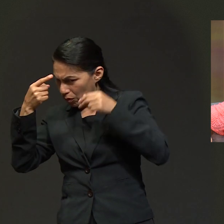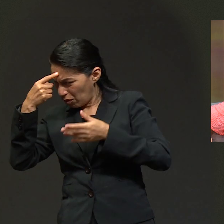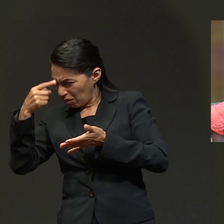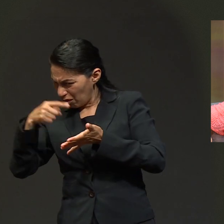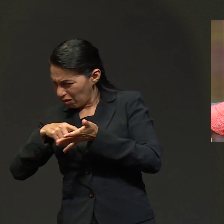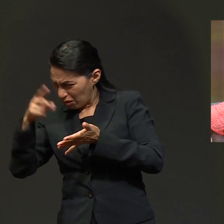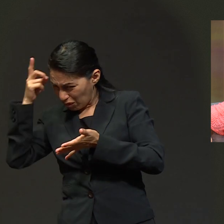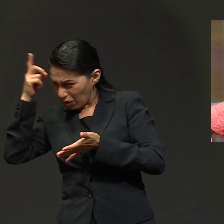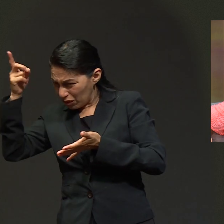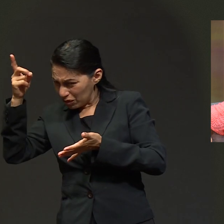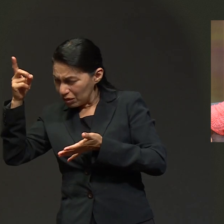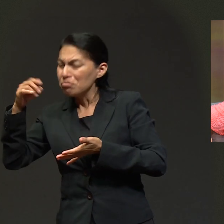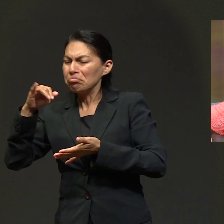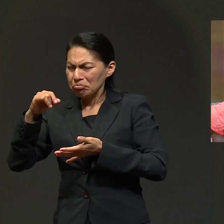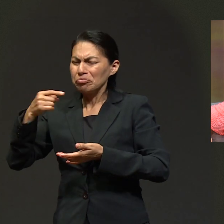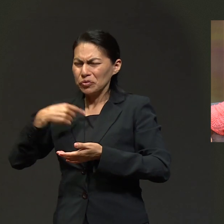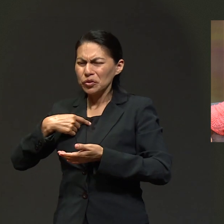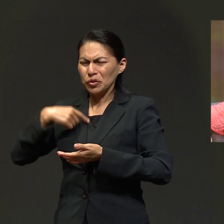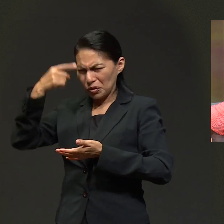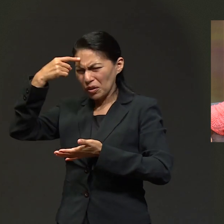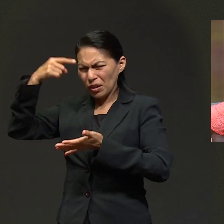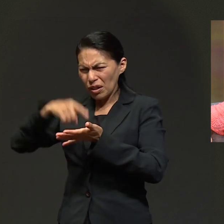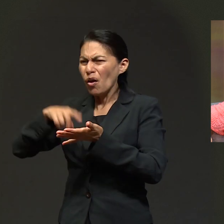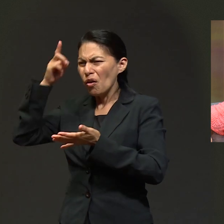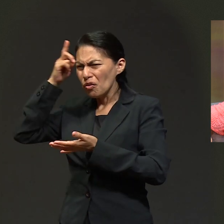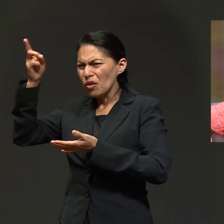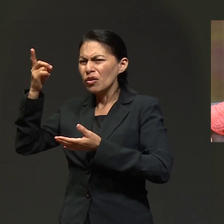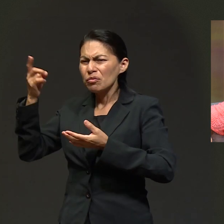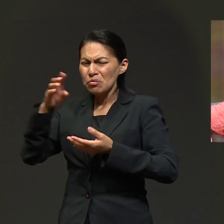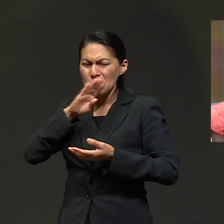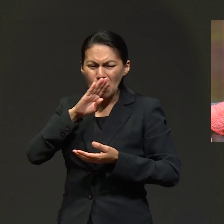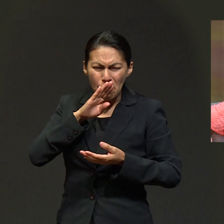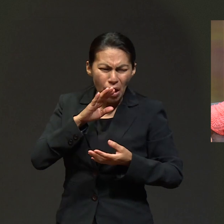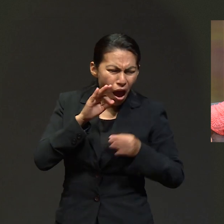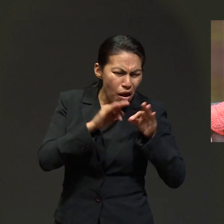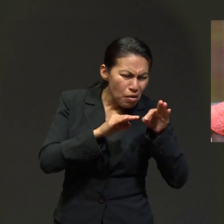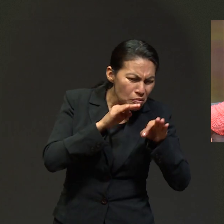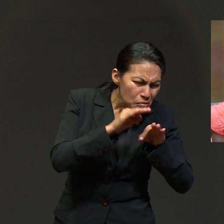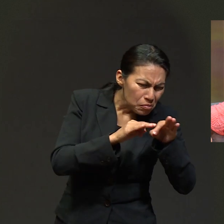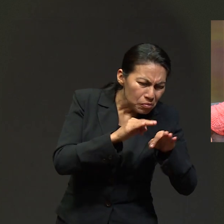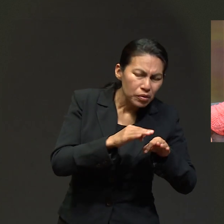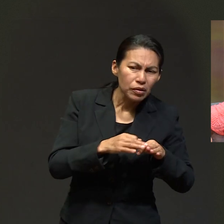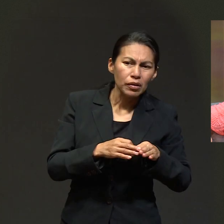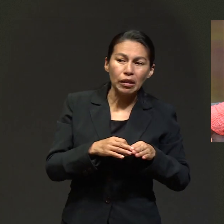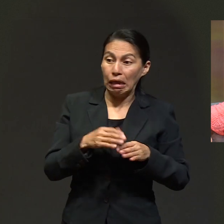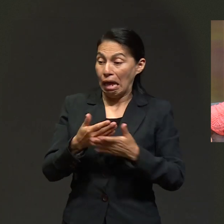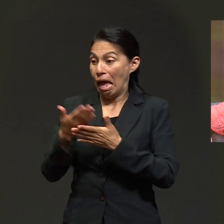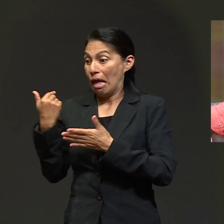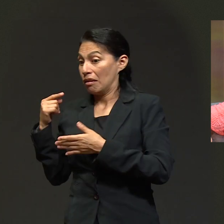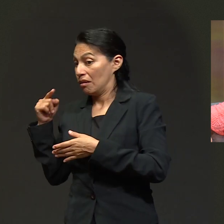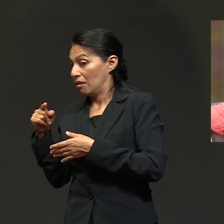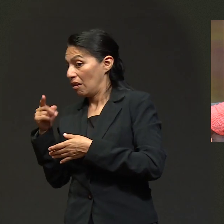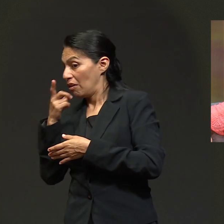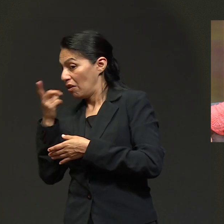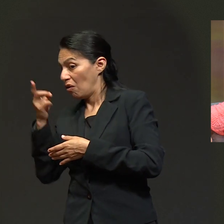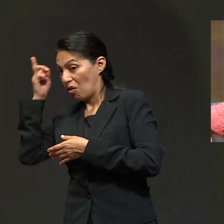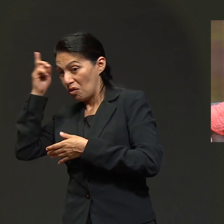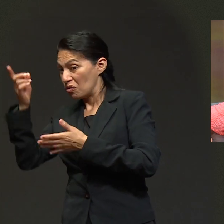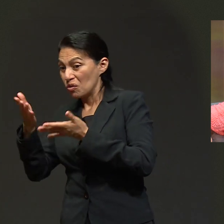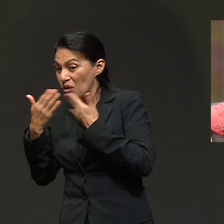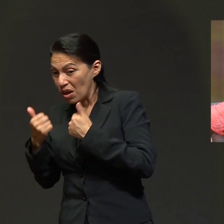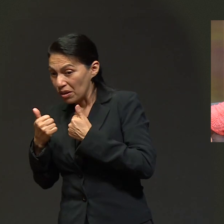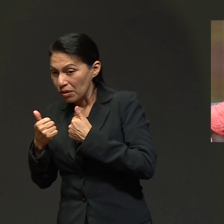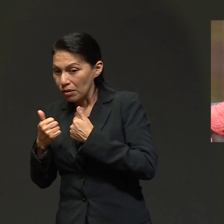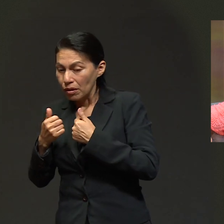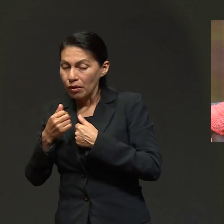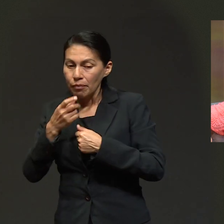preguntó una enfermera, ¿usted cree en Dios? Y yo le dije, yo creo en Dios y Dios está obrando con mi mamá ahora. Amén. Amén. Y él, a pesar de que antes